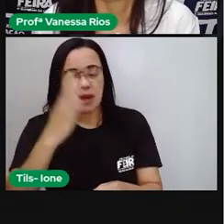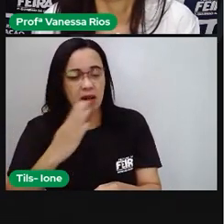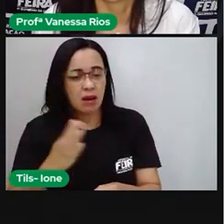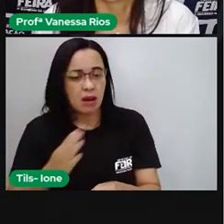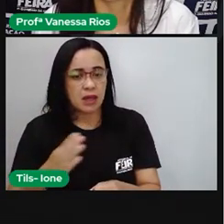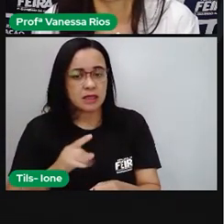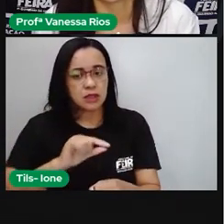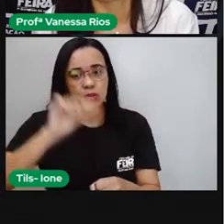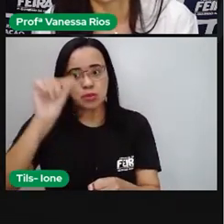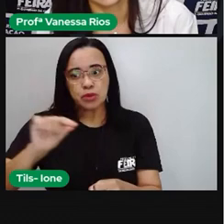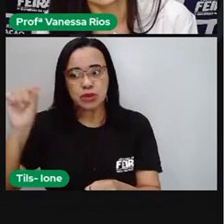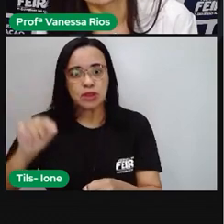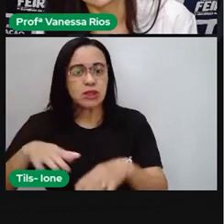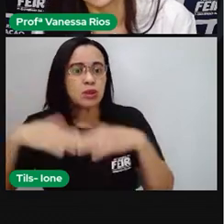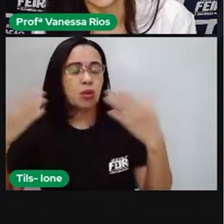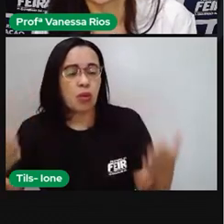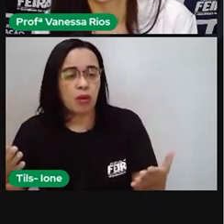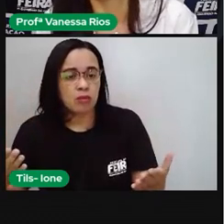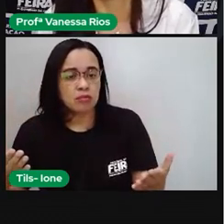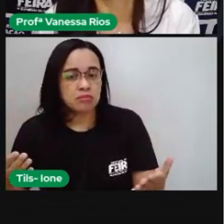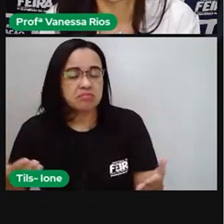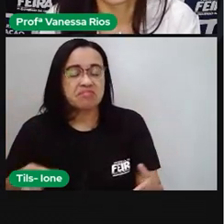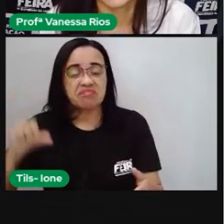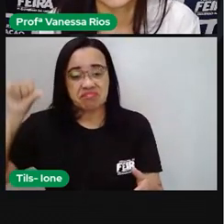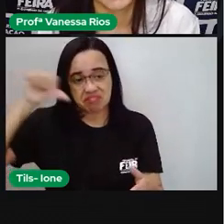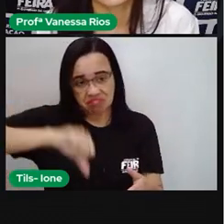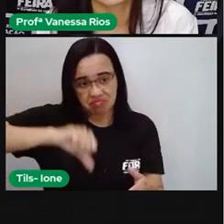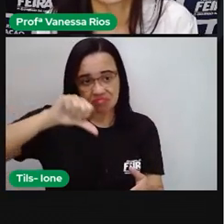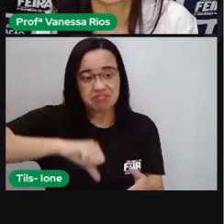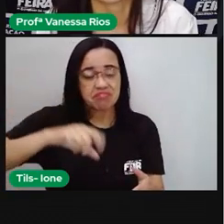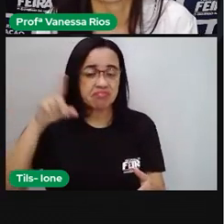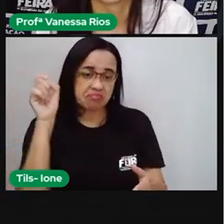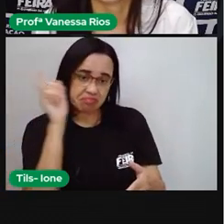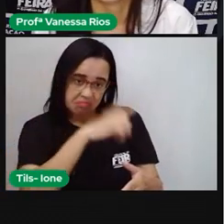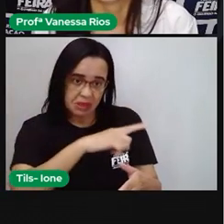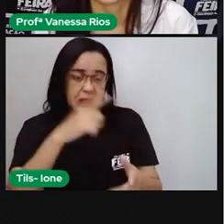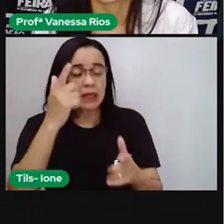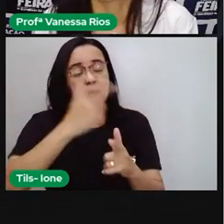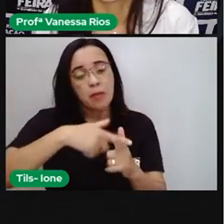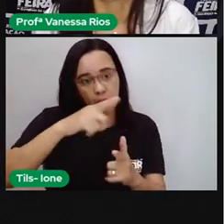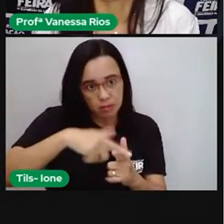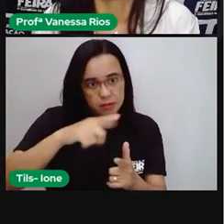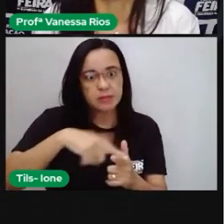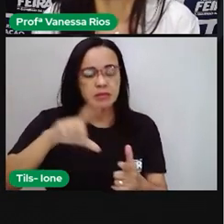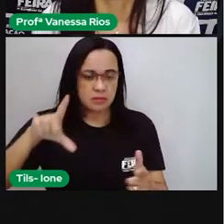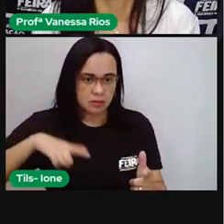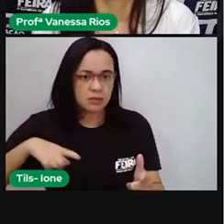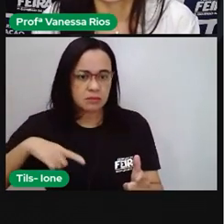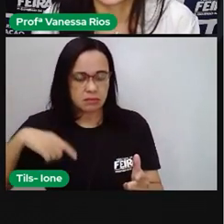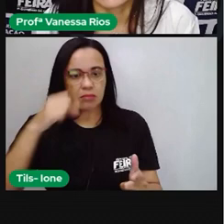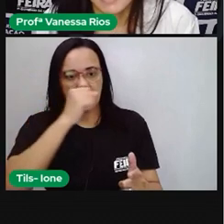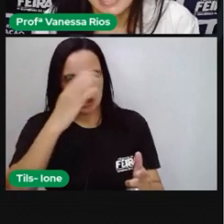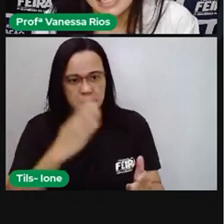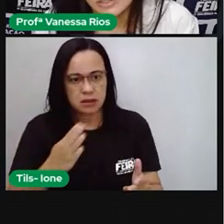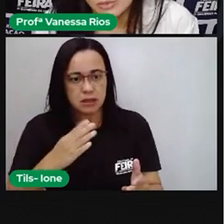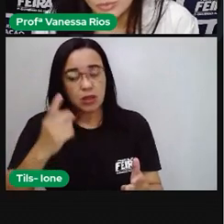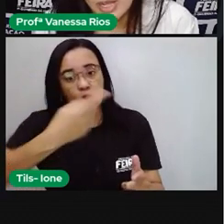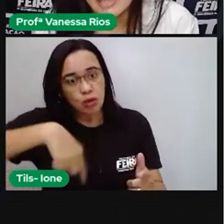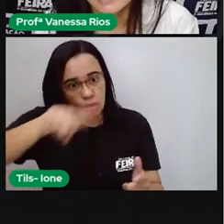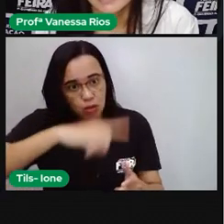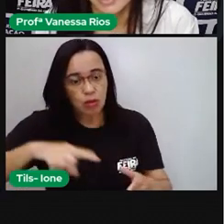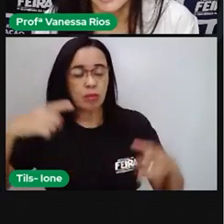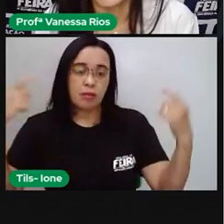um índice de leitura entre os problemas que o nosso país enfrenta. Então, a gente precisa incentivar a